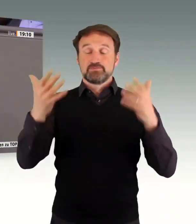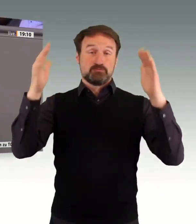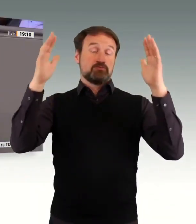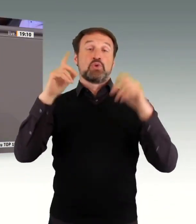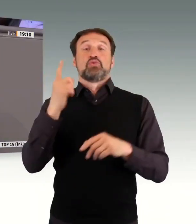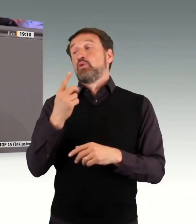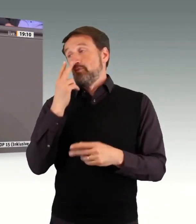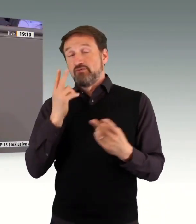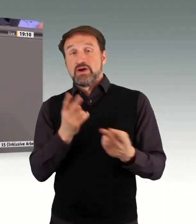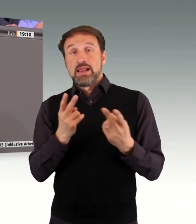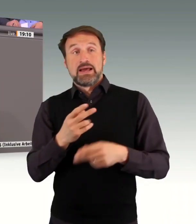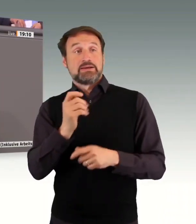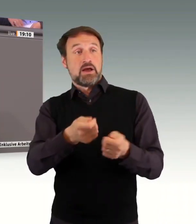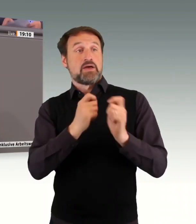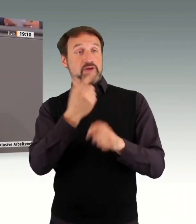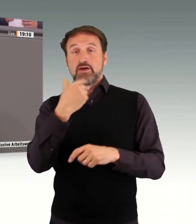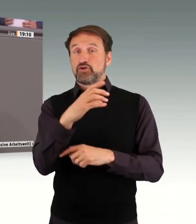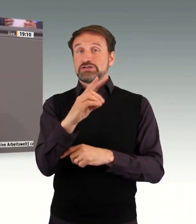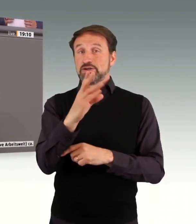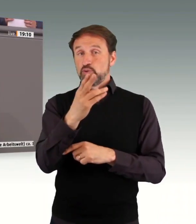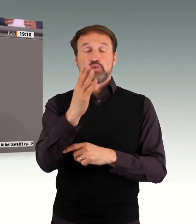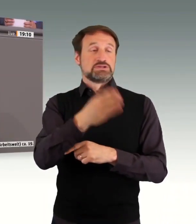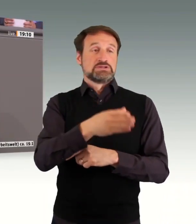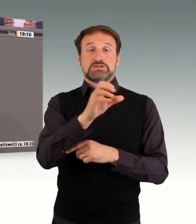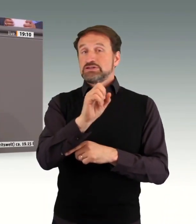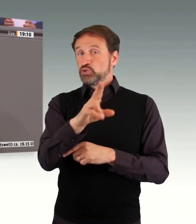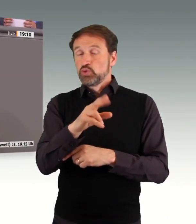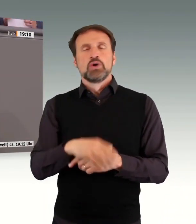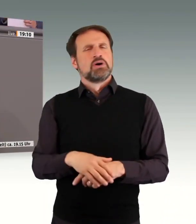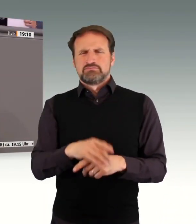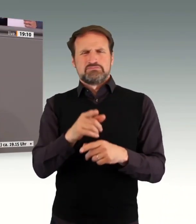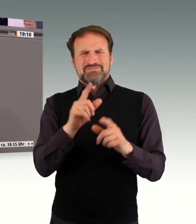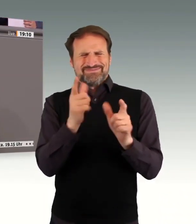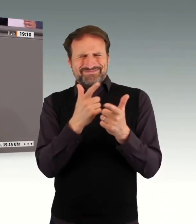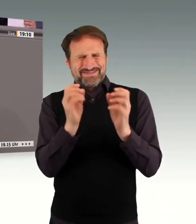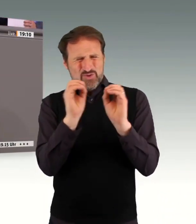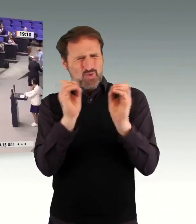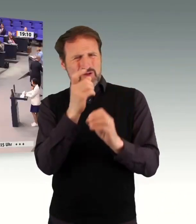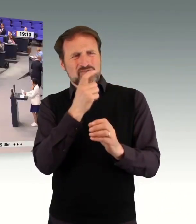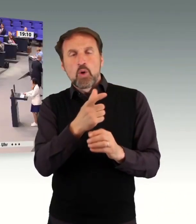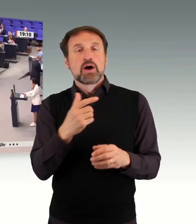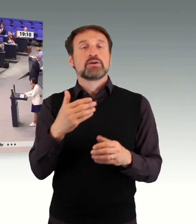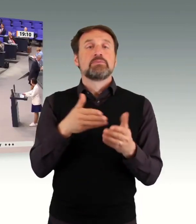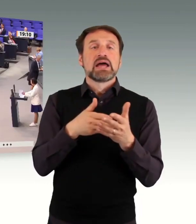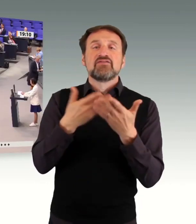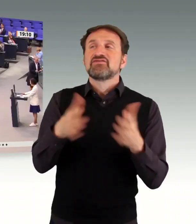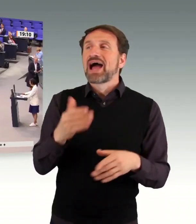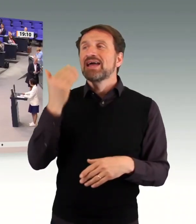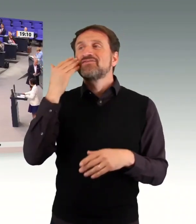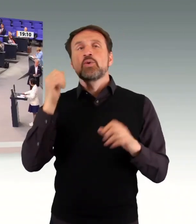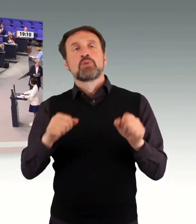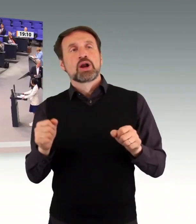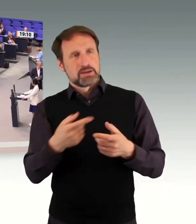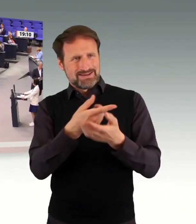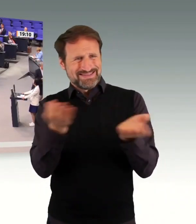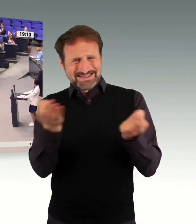Union, kein Wort von barrierefreier Wohnmöglichkeit, nichts davon erwähnt. Der nächste